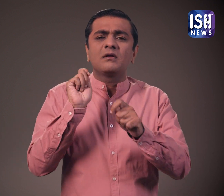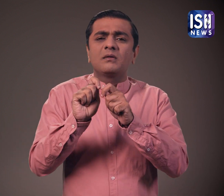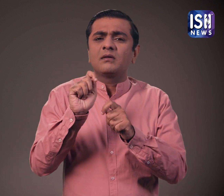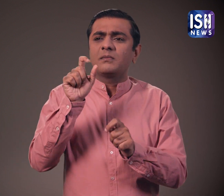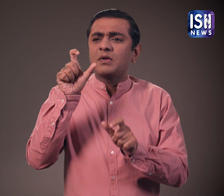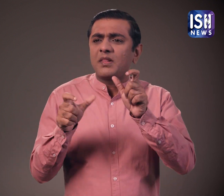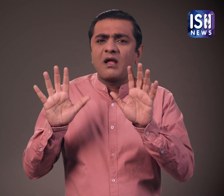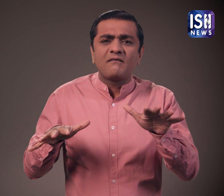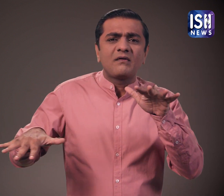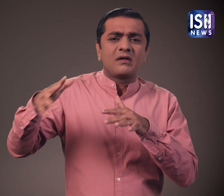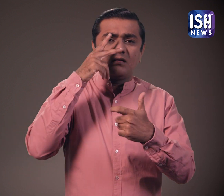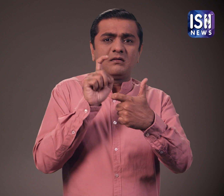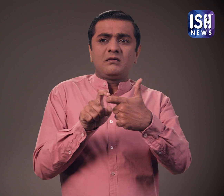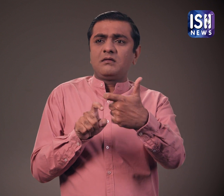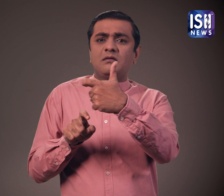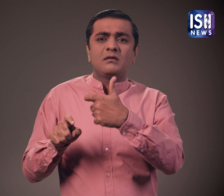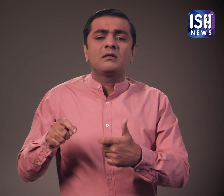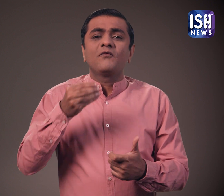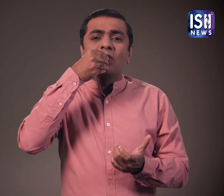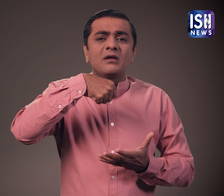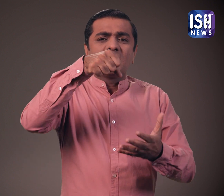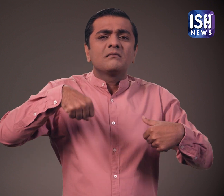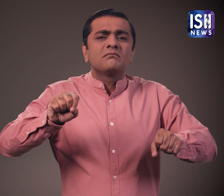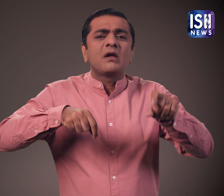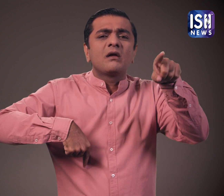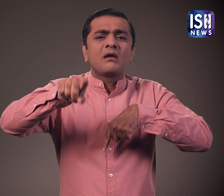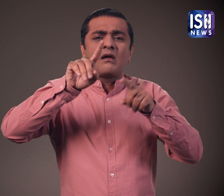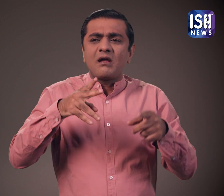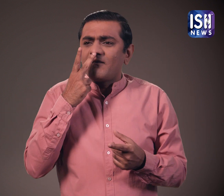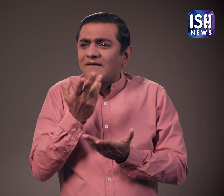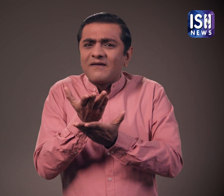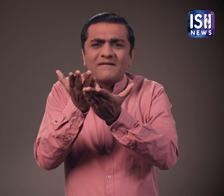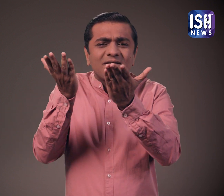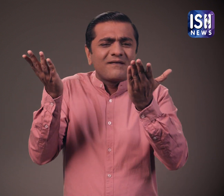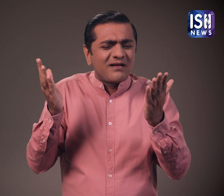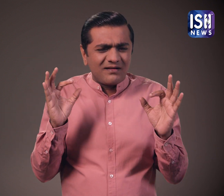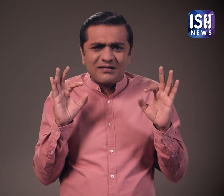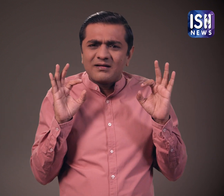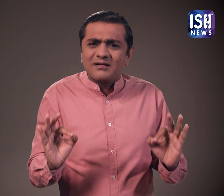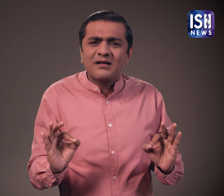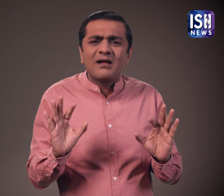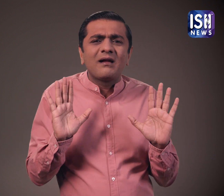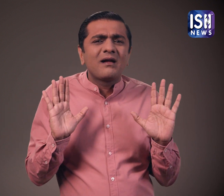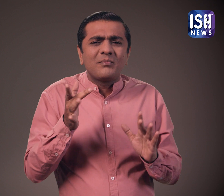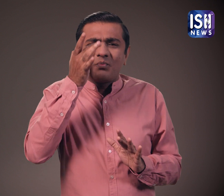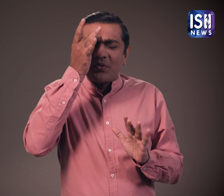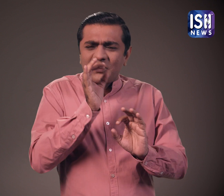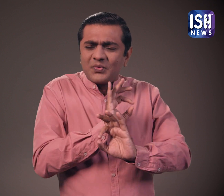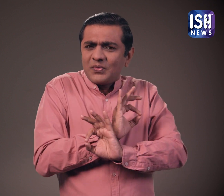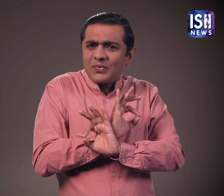बाइक खड़ी है, लोग काम कर रहे है फूद डिलिवरी एजन्ट जा रहे है सब कुछ ठीक है, कोई परेशानी नहीं